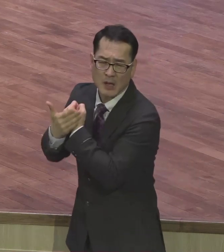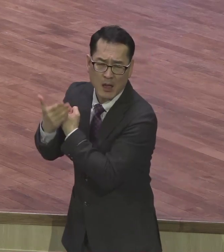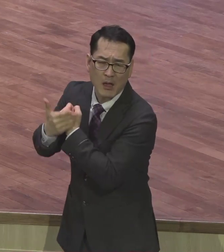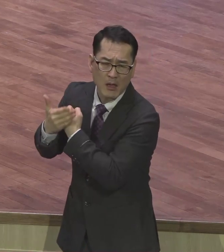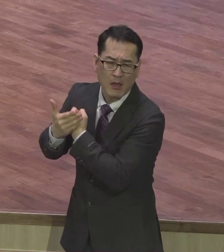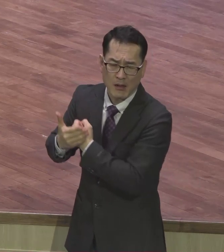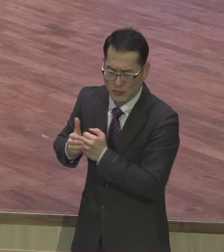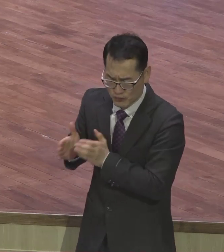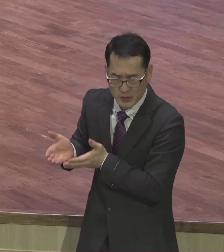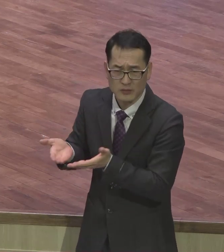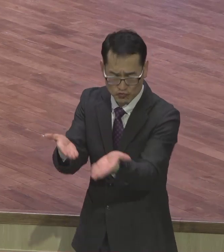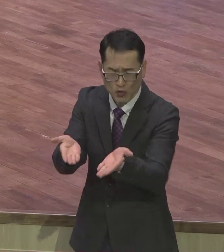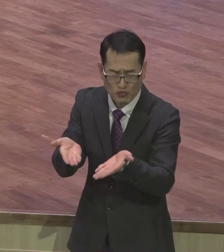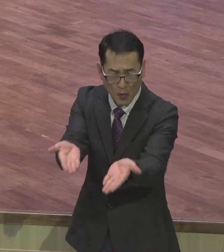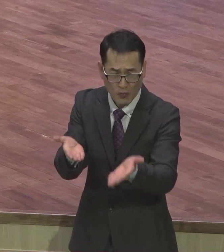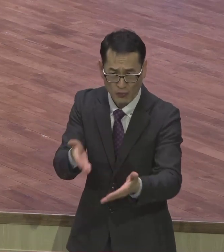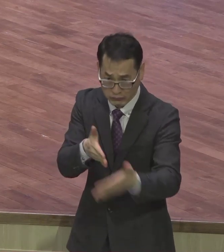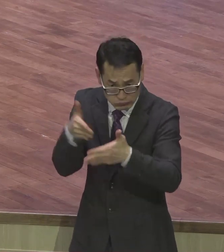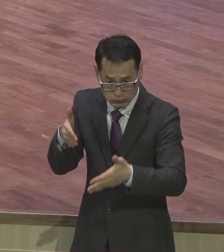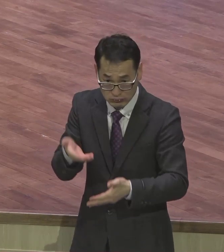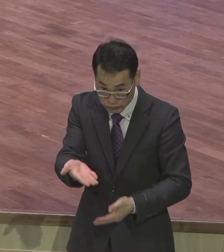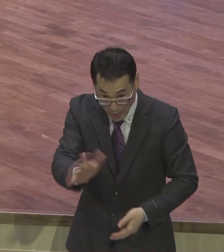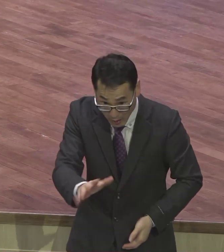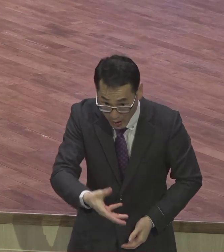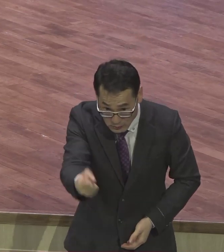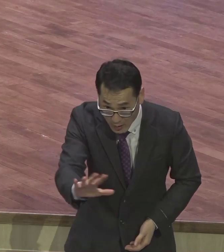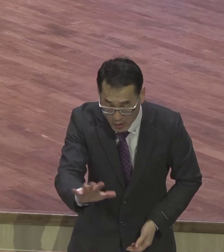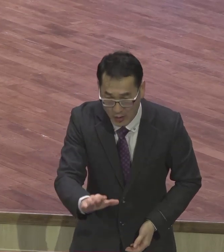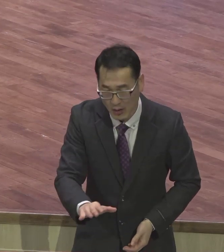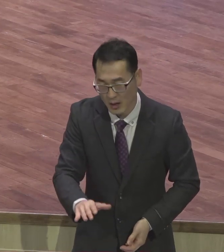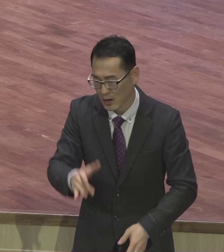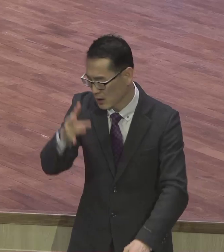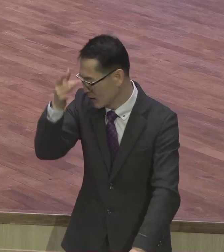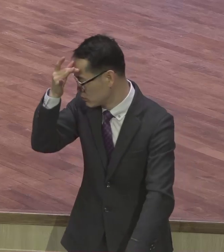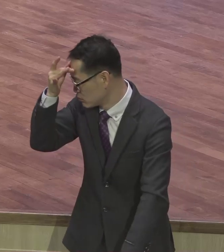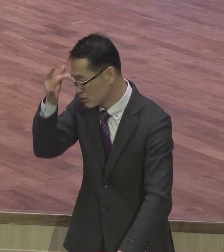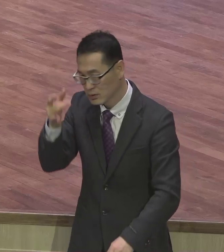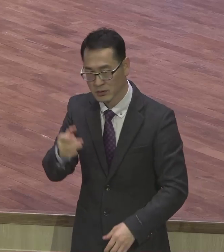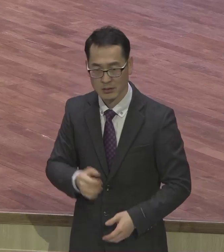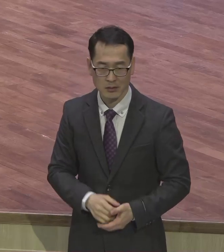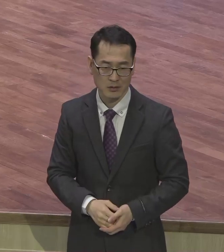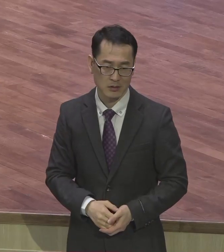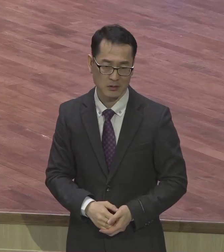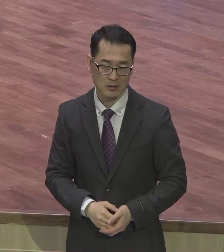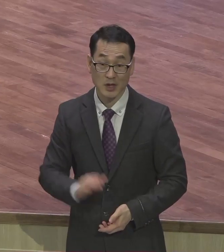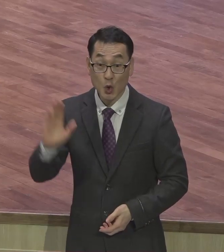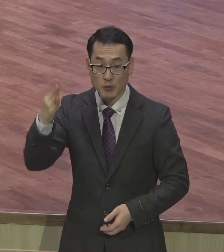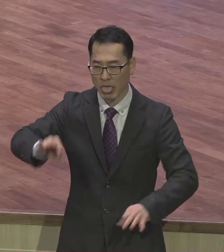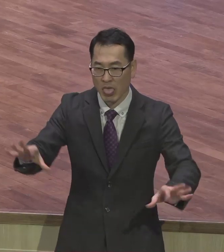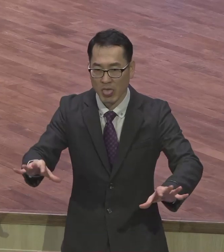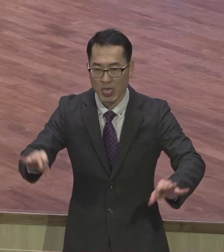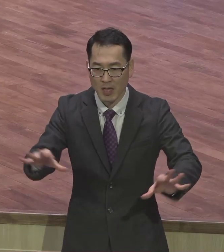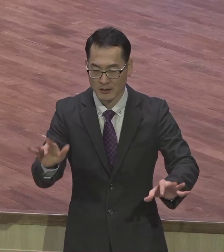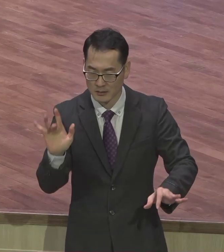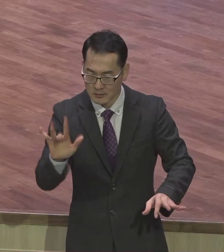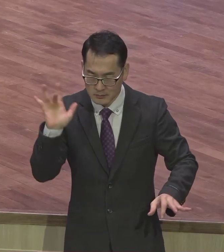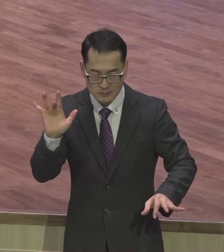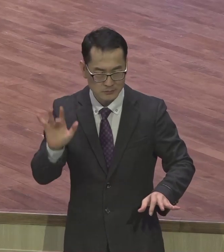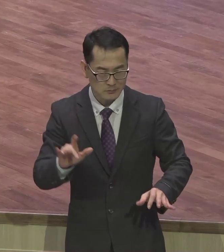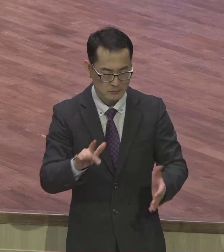사람들이 뭐 사람들이 만드는 기계 완타치 완타치 턱대로 뭐냐고 시정 딱 걸리고 턱대로 문이